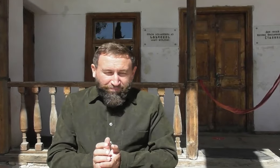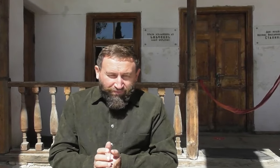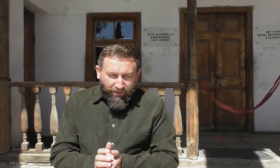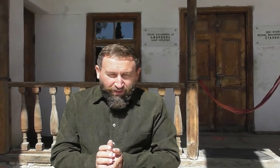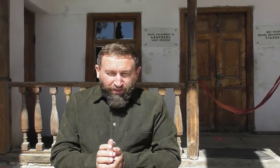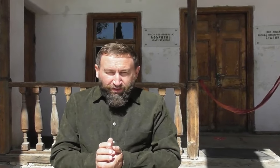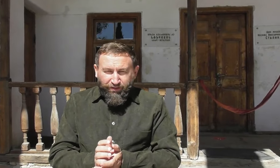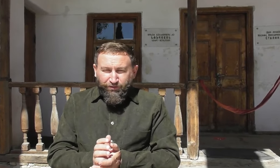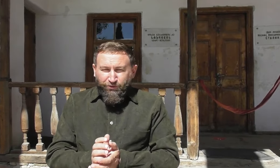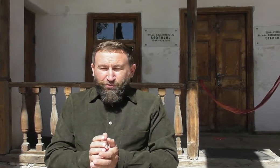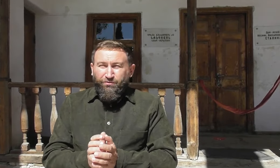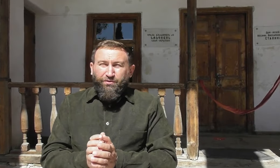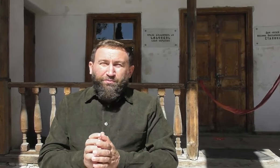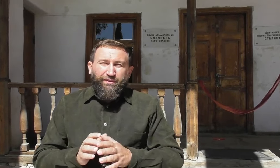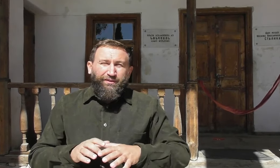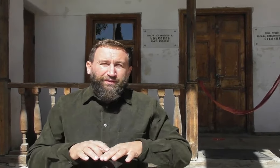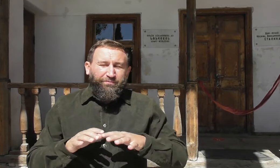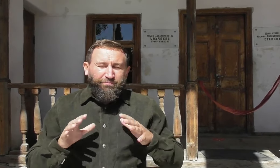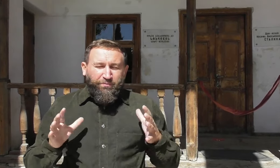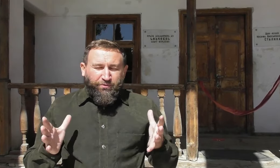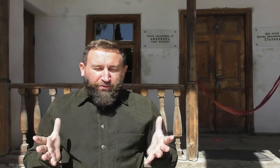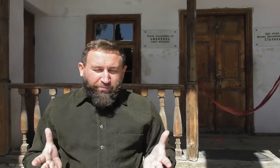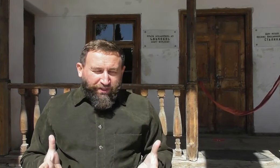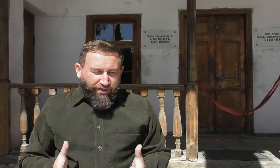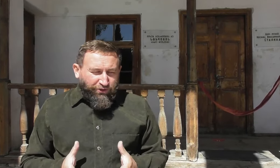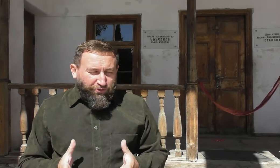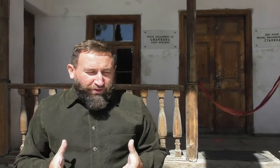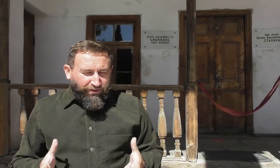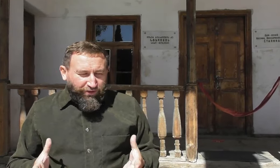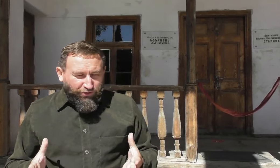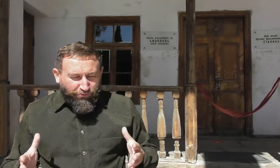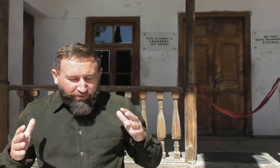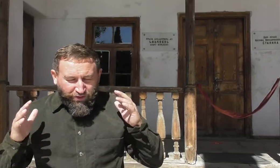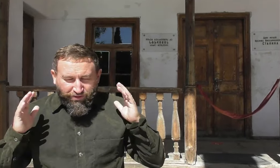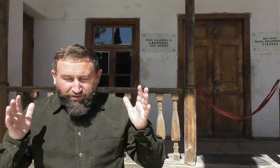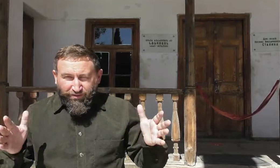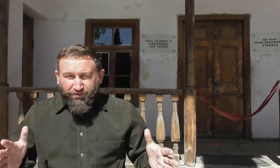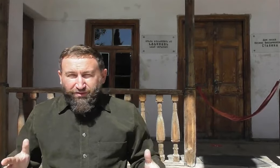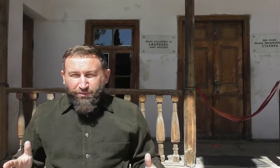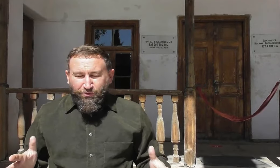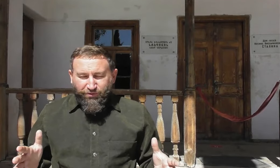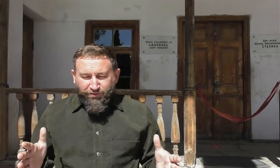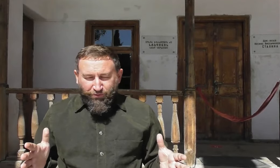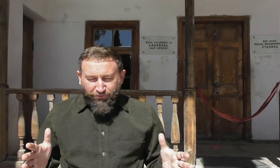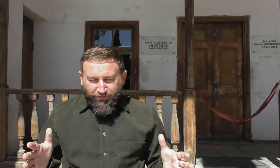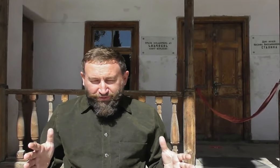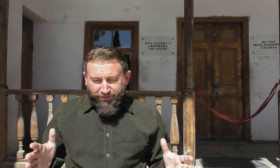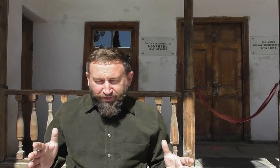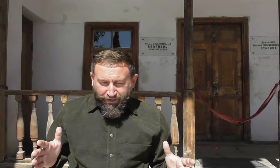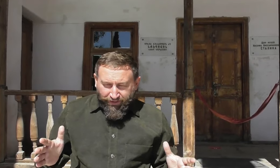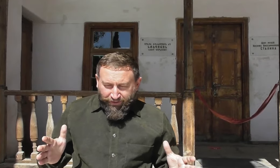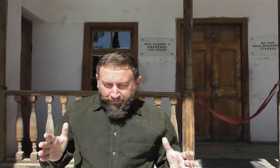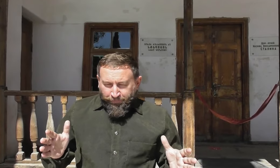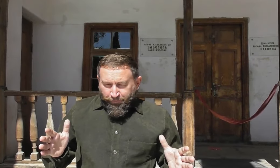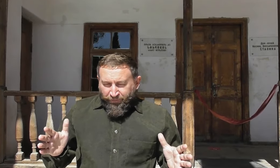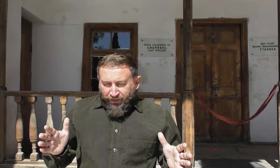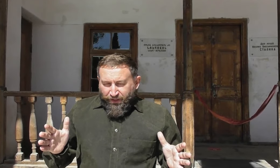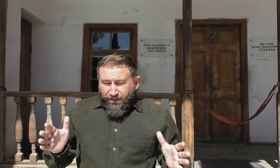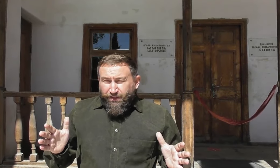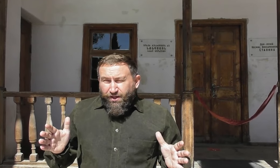И чувствуем. Попробую понять, что я доношу, даже независимо от слов. Когда